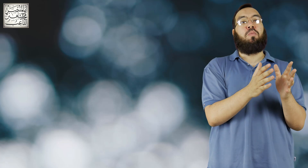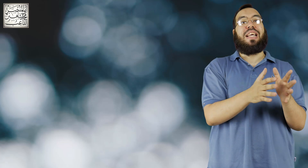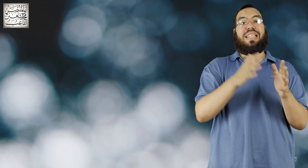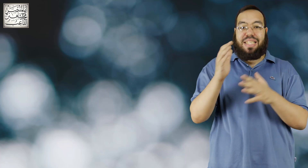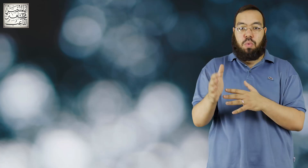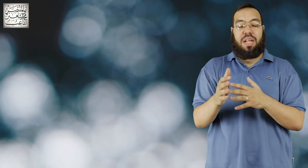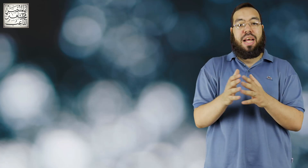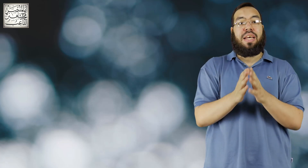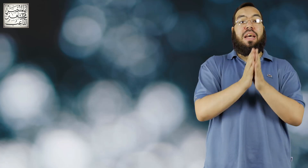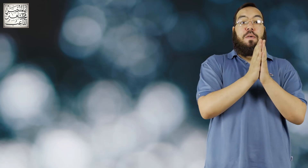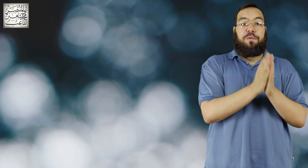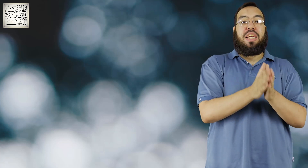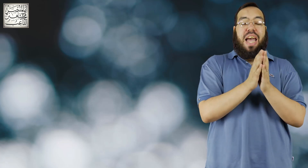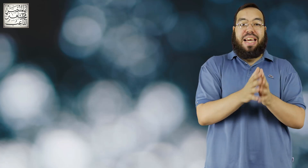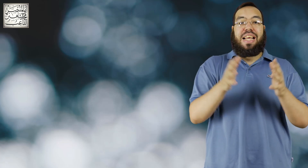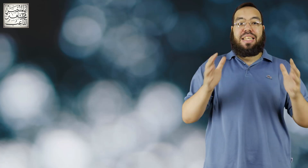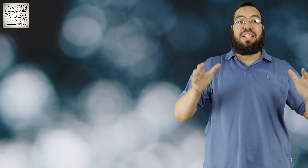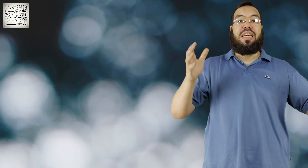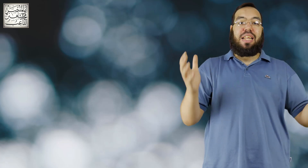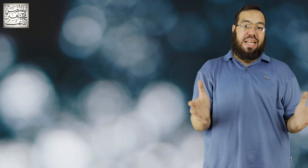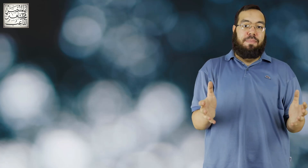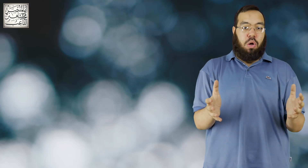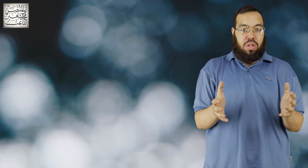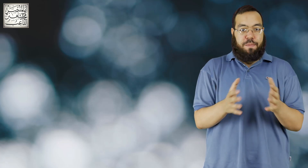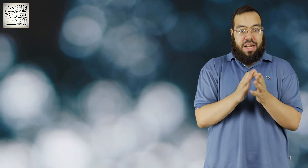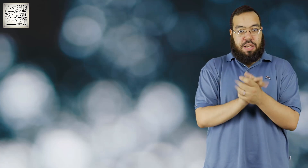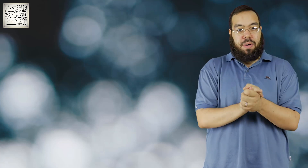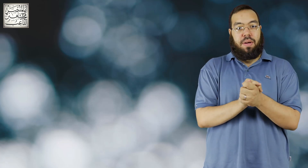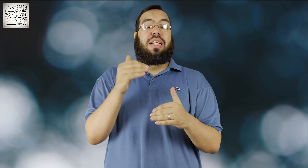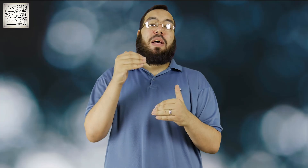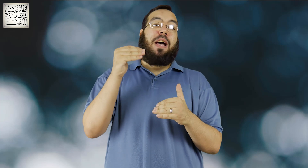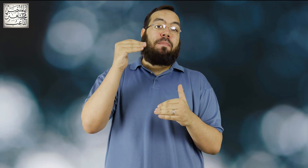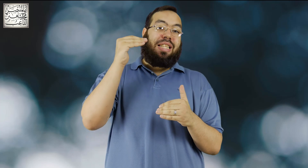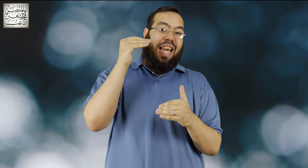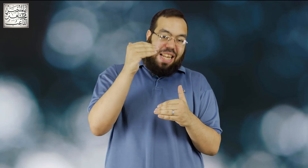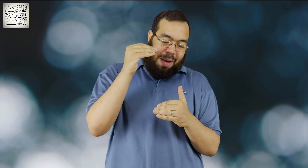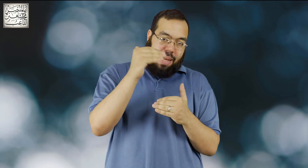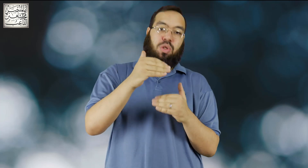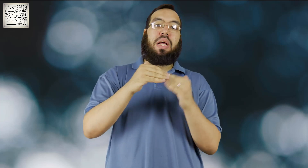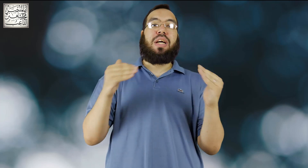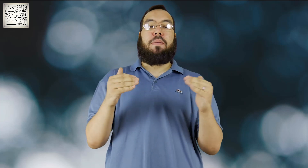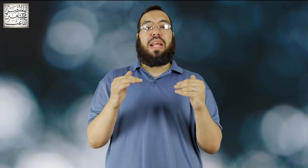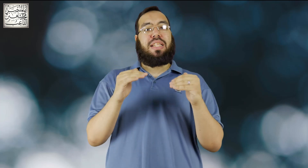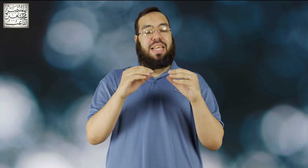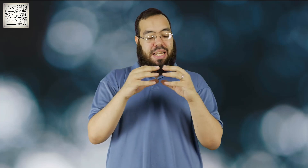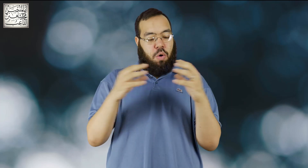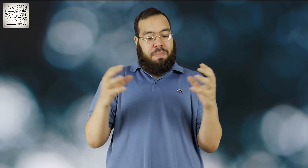ممتاز جدا ولا لا في حاجات كتير لازم تاخدها في الاعتبار انا طبعا بتكلم على مستوى كاميرات اللي هما